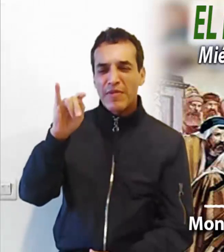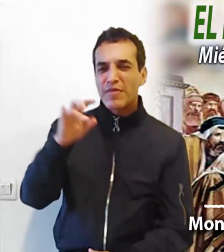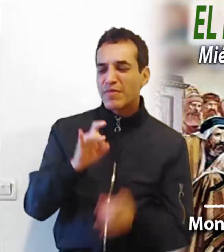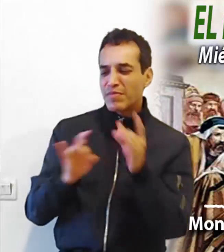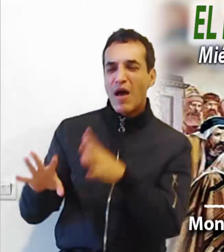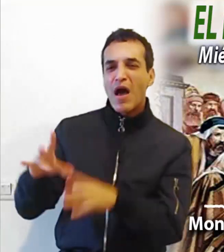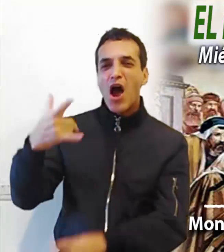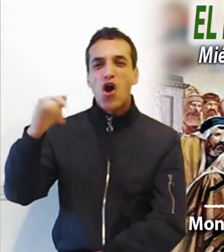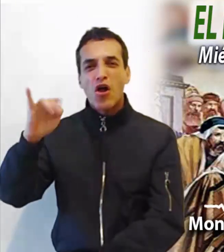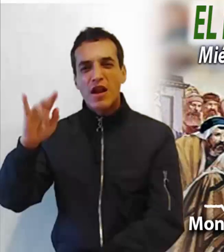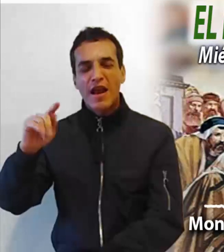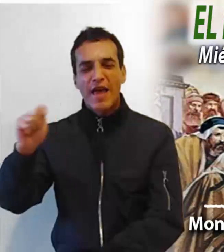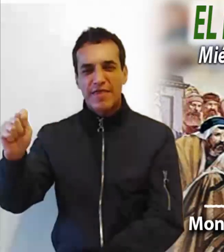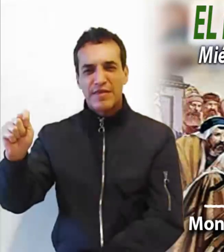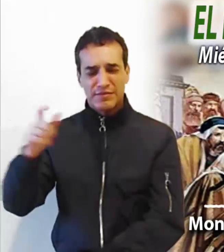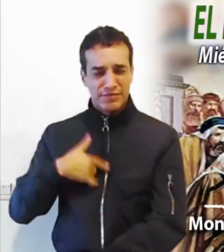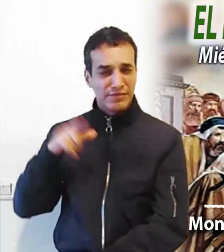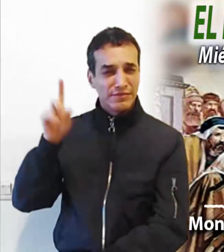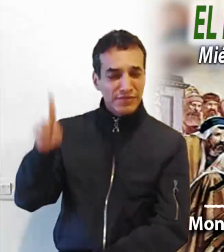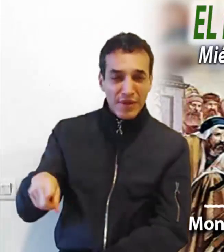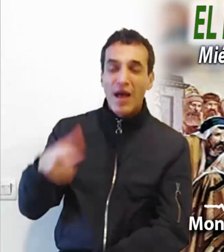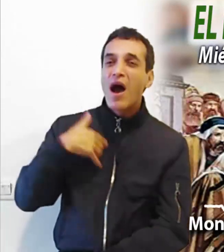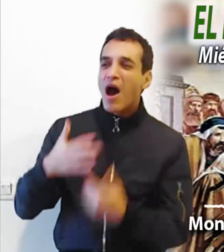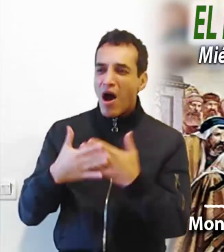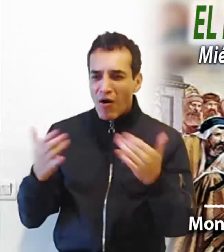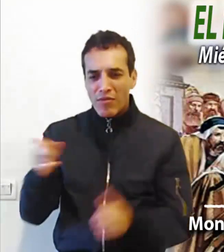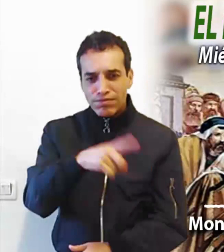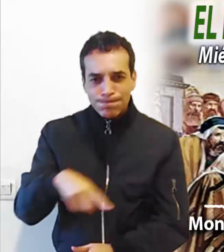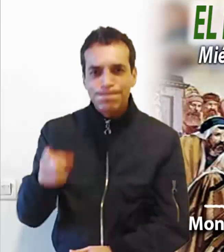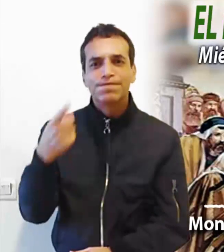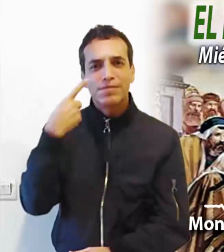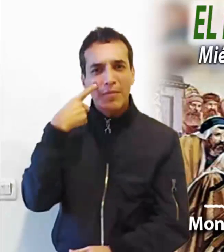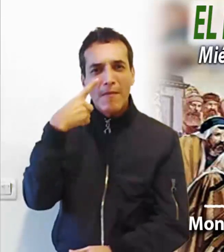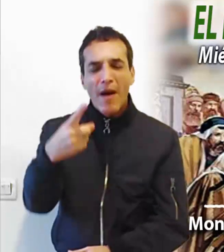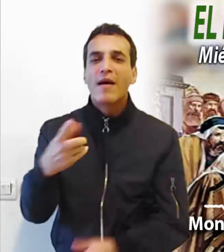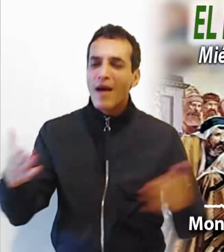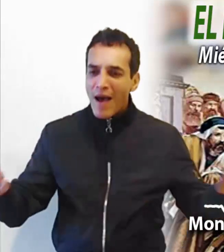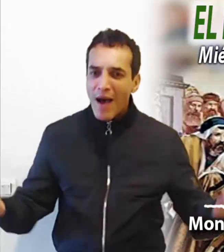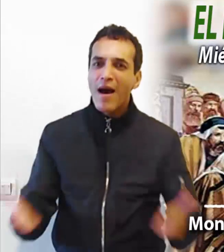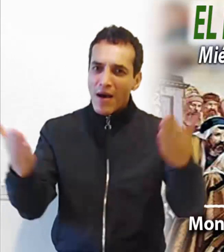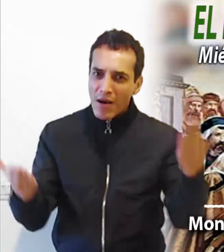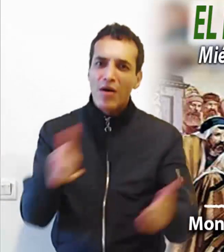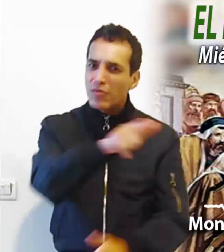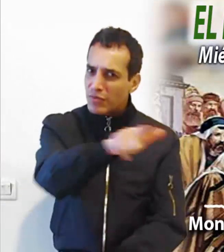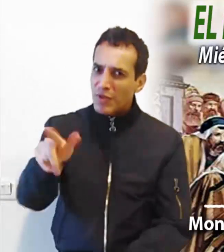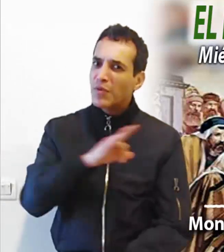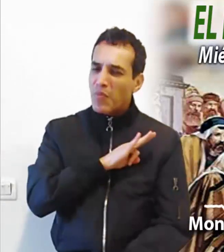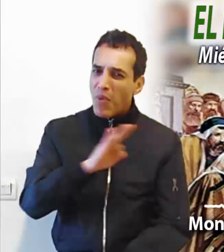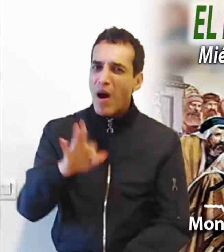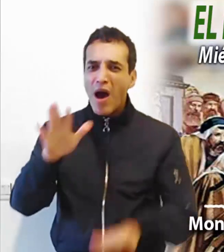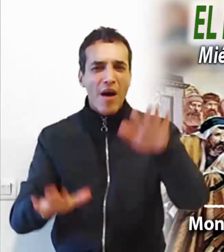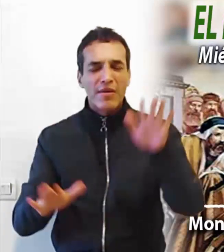narración nos anima a mirar más allá de los obstáculos que nos parecen